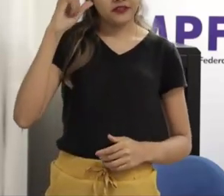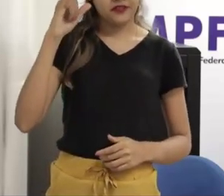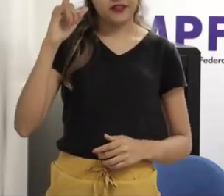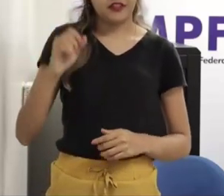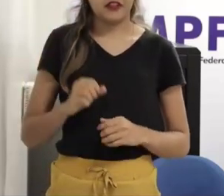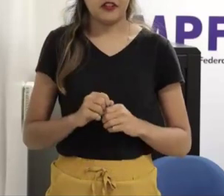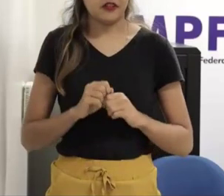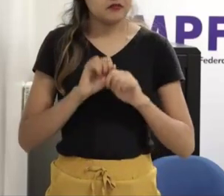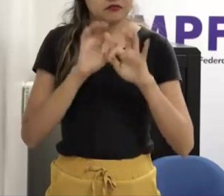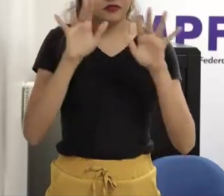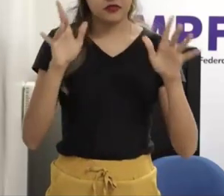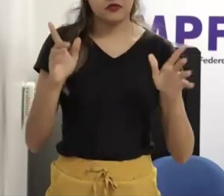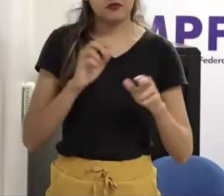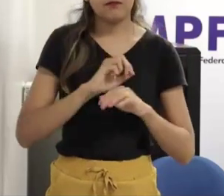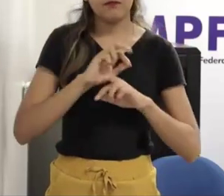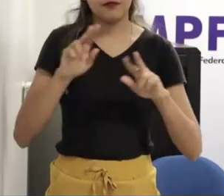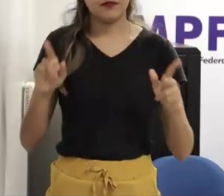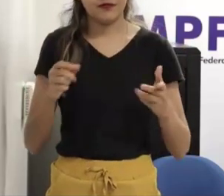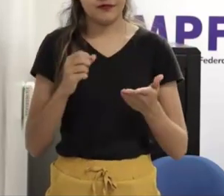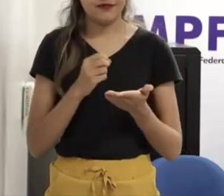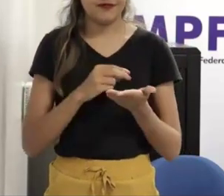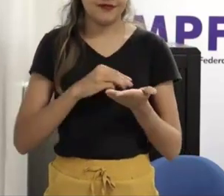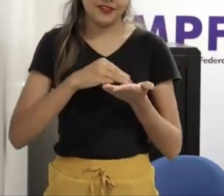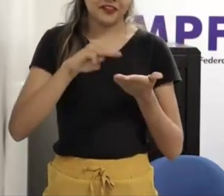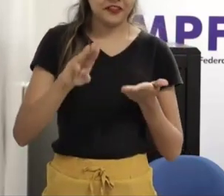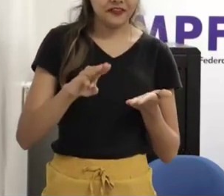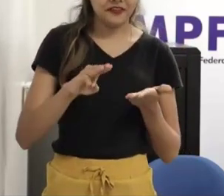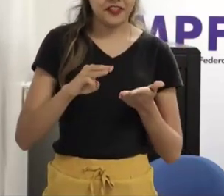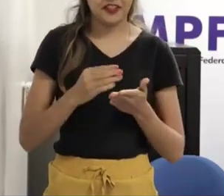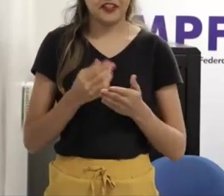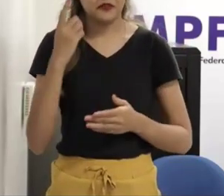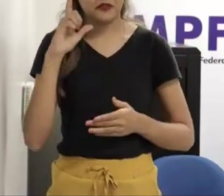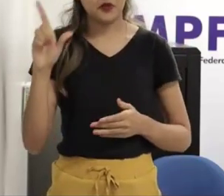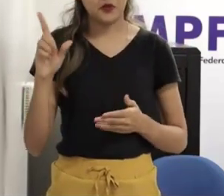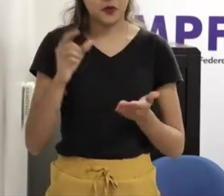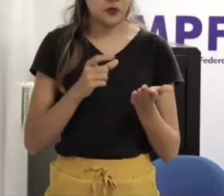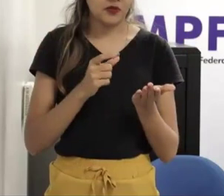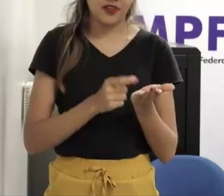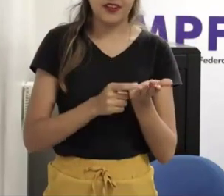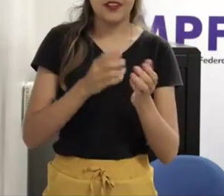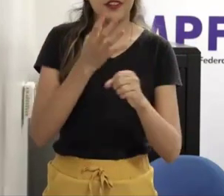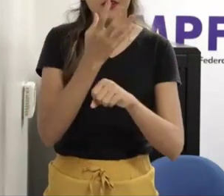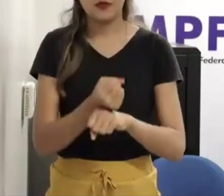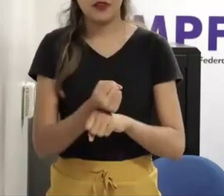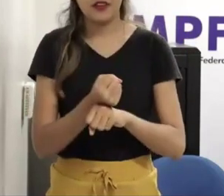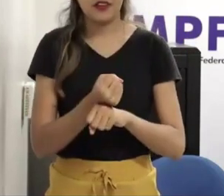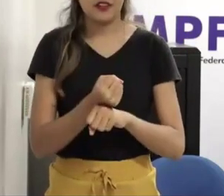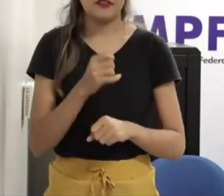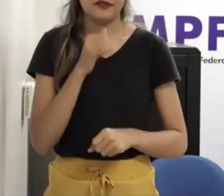no sentido parecer um videozinho ó previna instale tal programa é que eles vão fazer acho que propaganda né